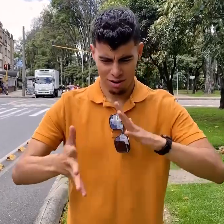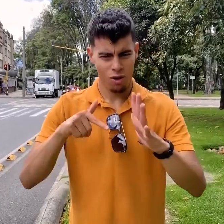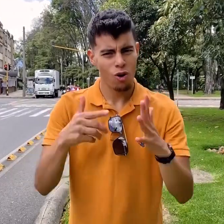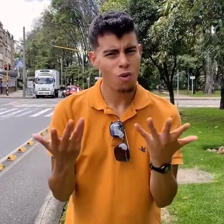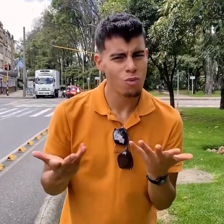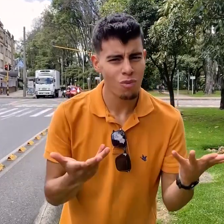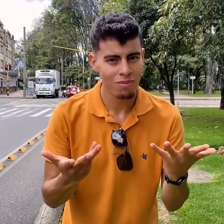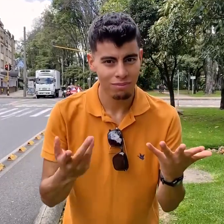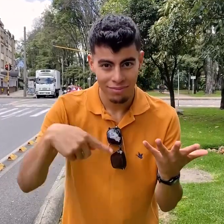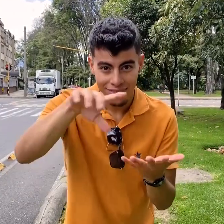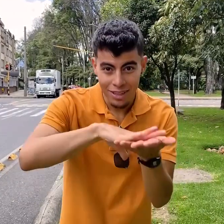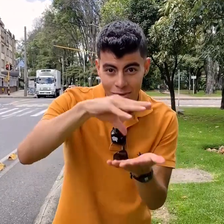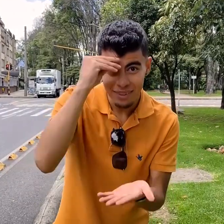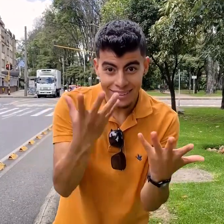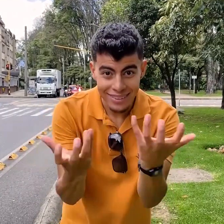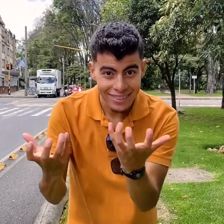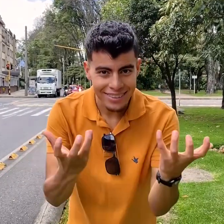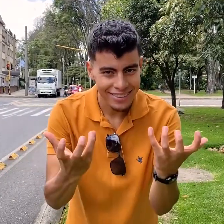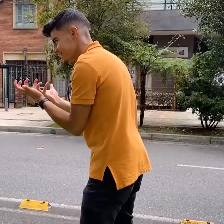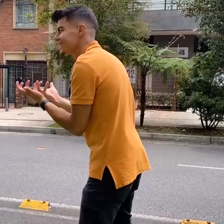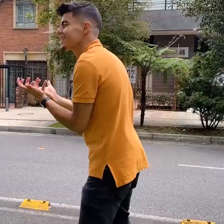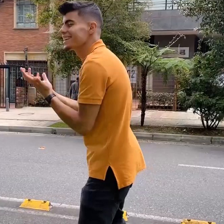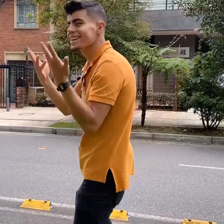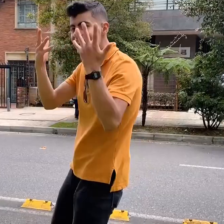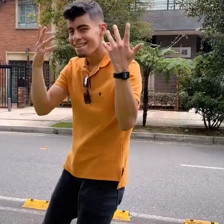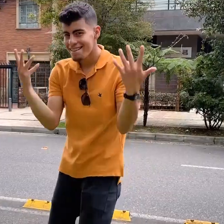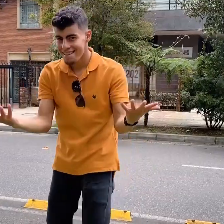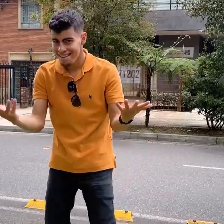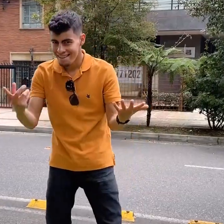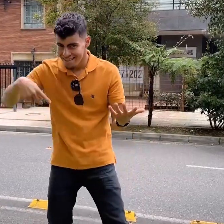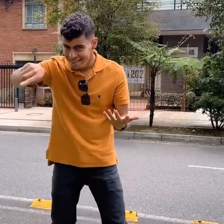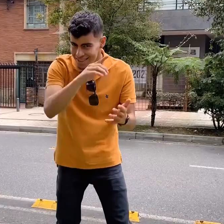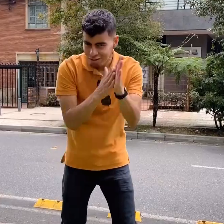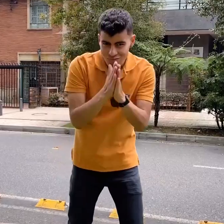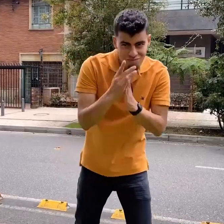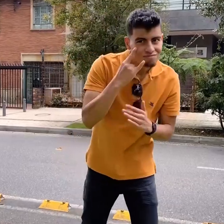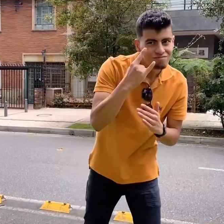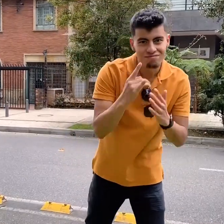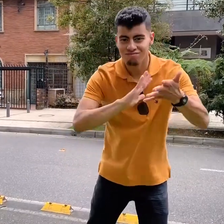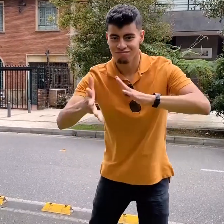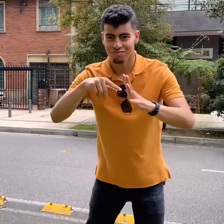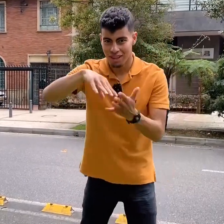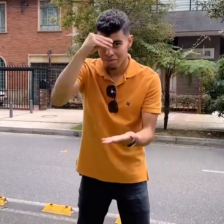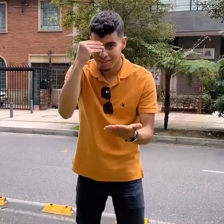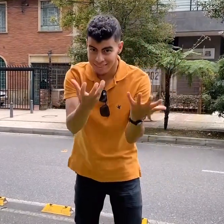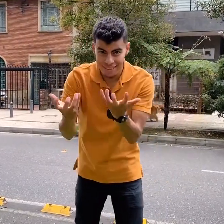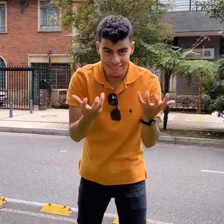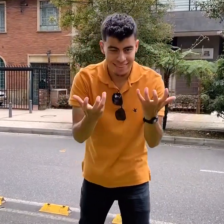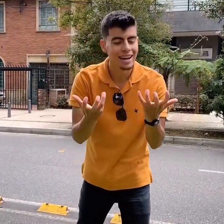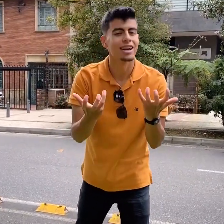expresión hace parte de la lengua de señas? ¿Quieres aprender más? Ah, ¿estás interesado en aprender lengua de